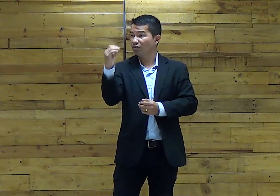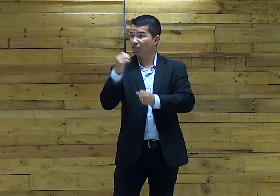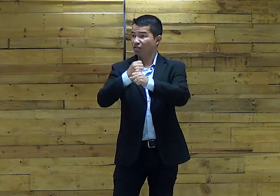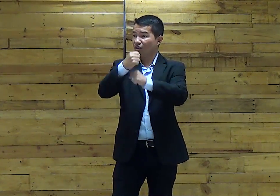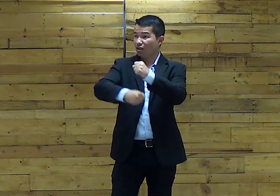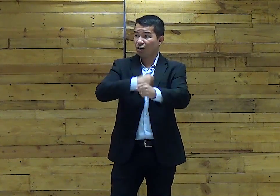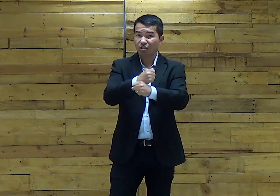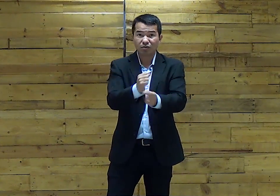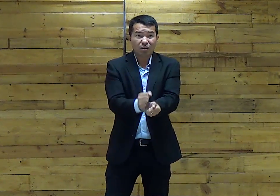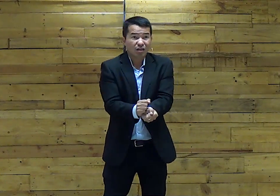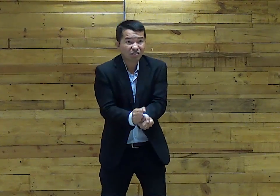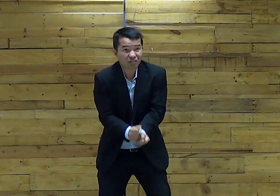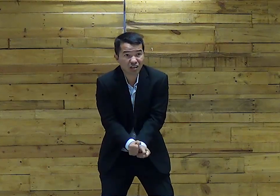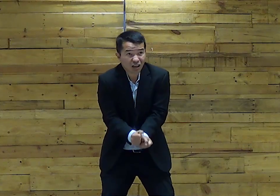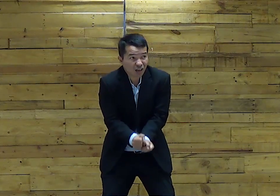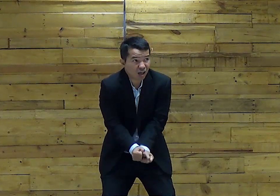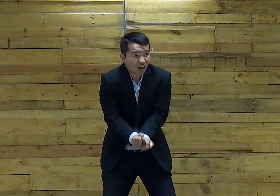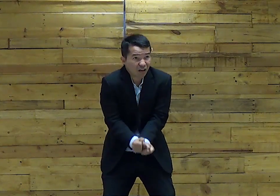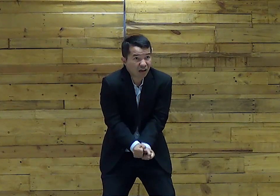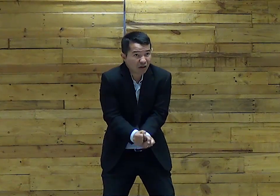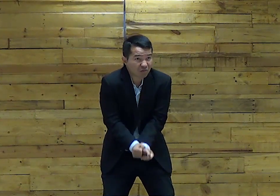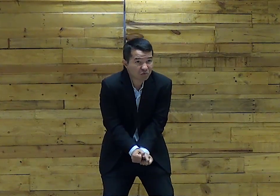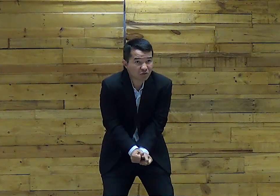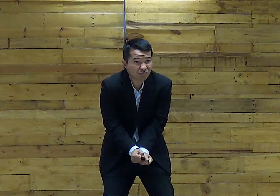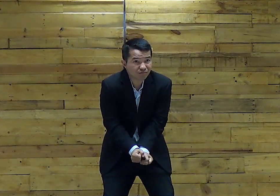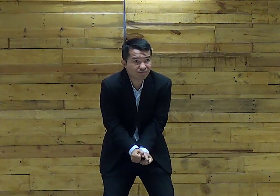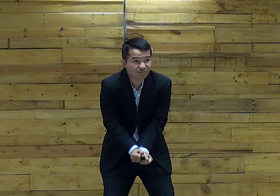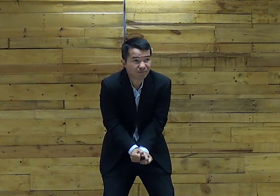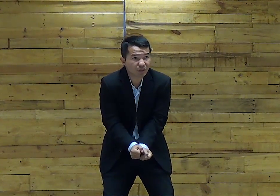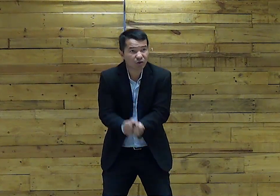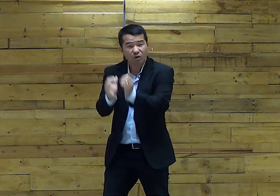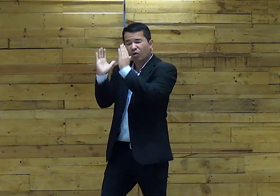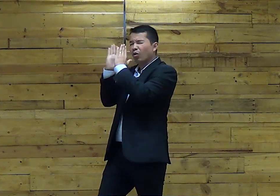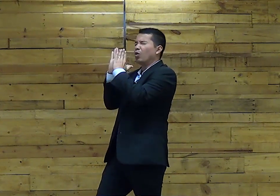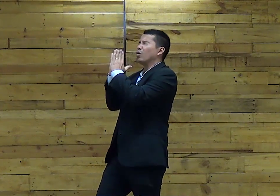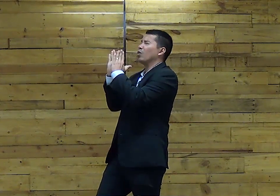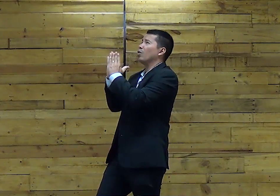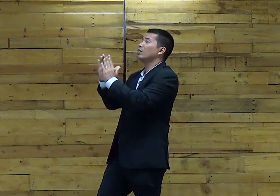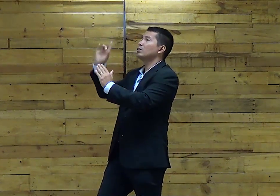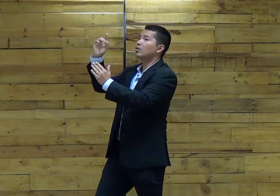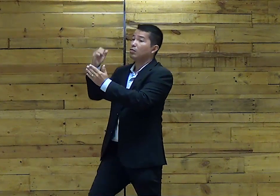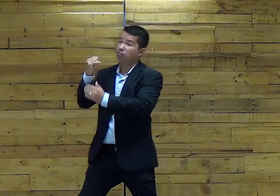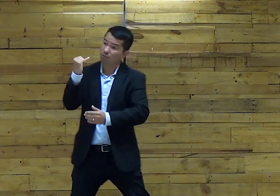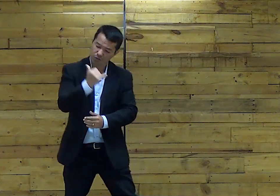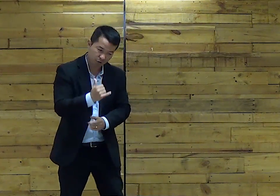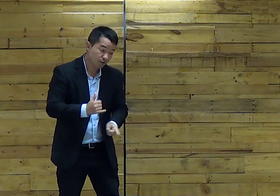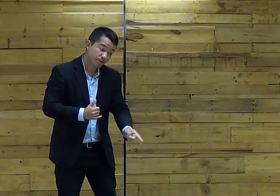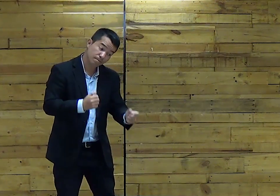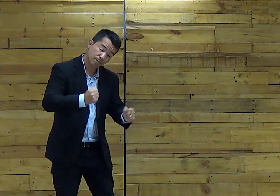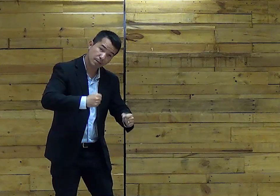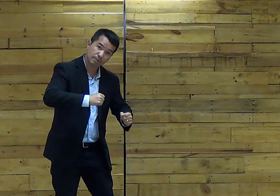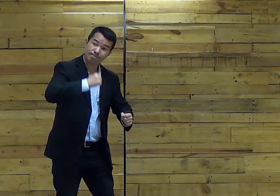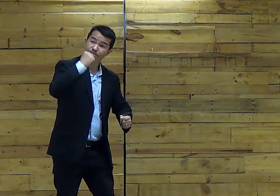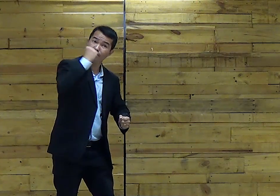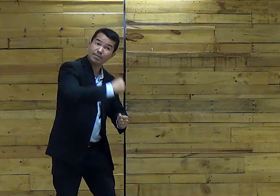Já Há quantos anos Eles estavam Escravos E oraram E o Senhor Falou Com